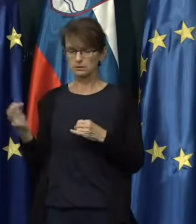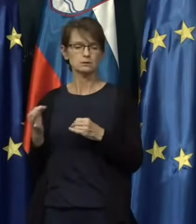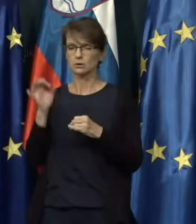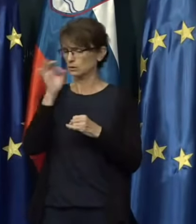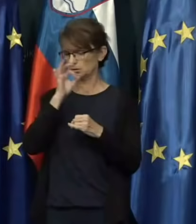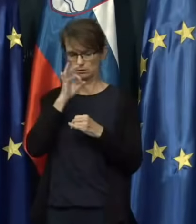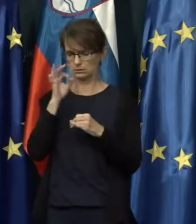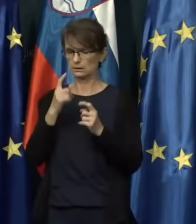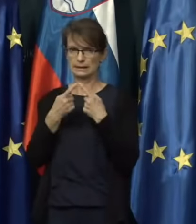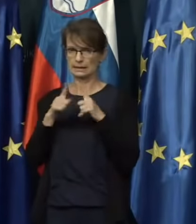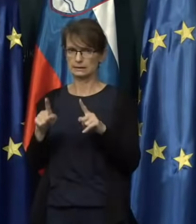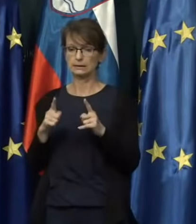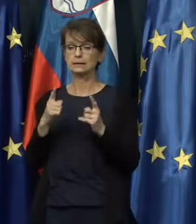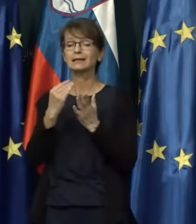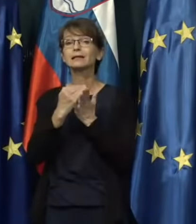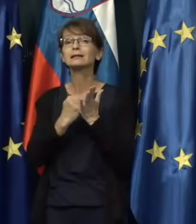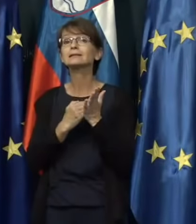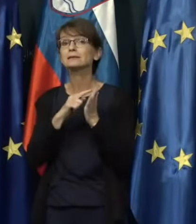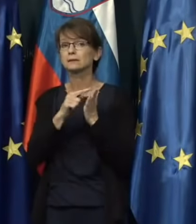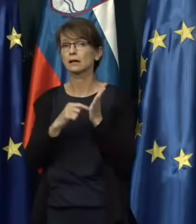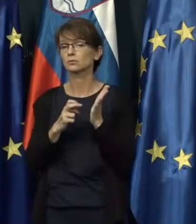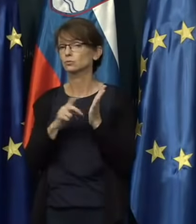to, da še ni zakon sprejet.